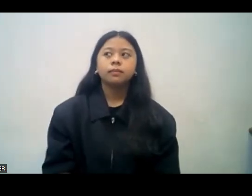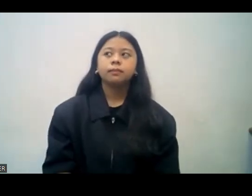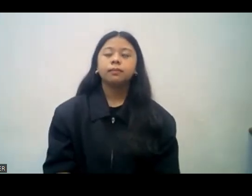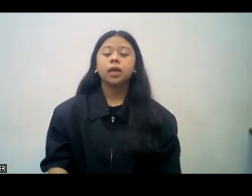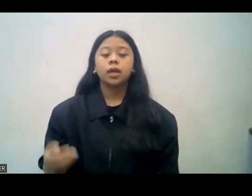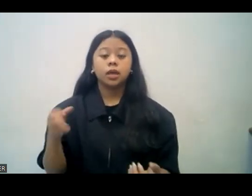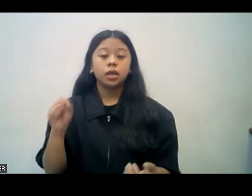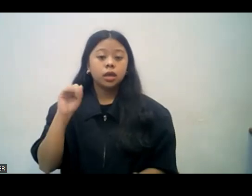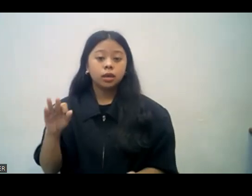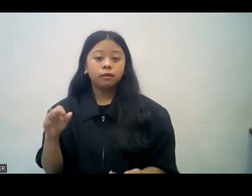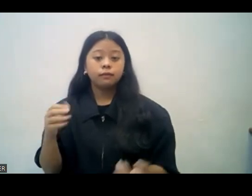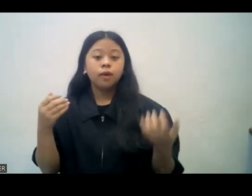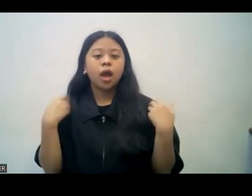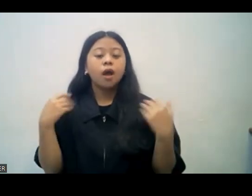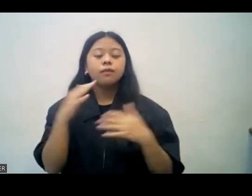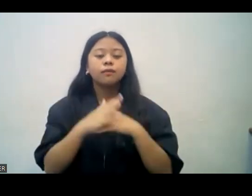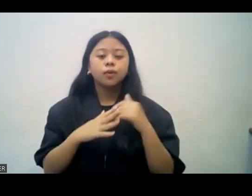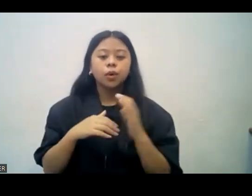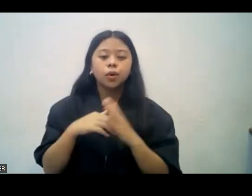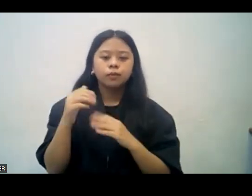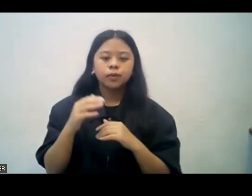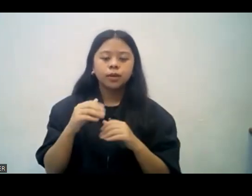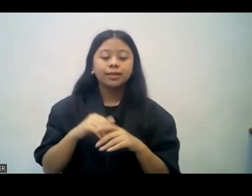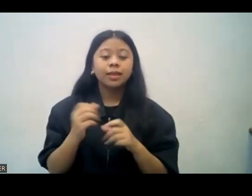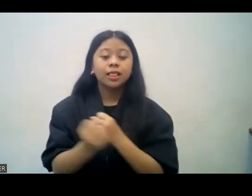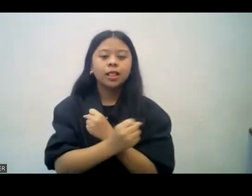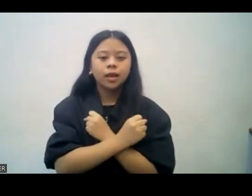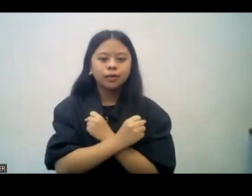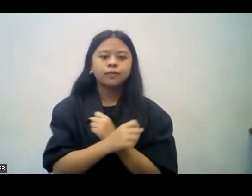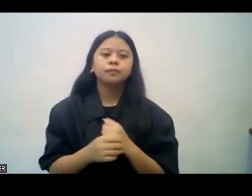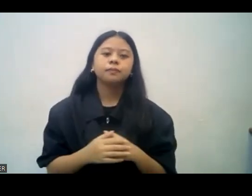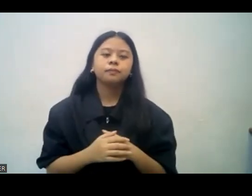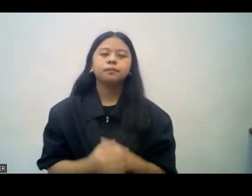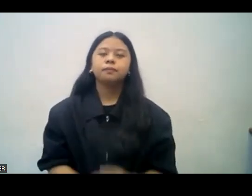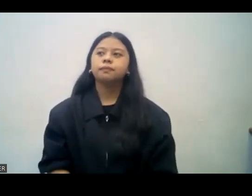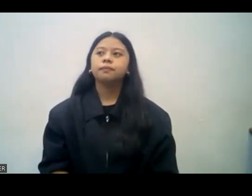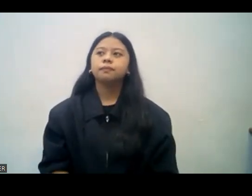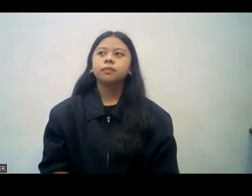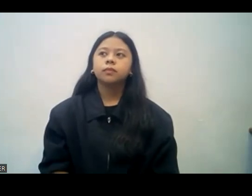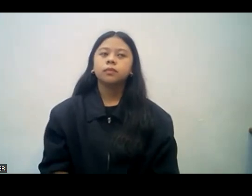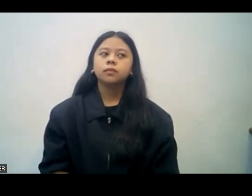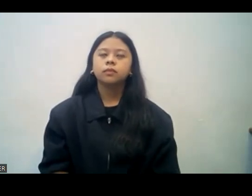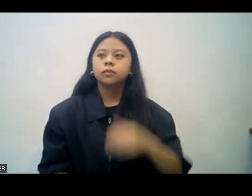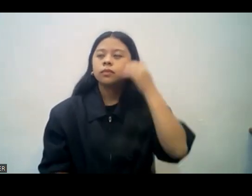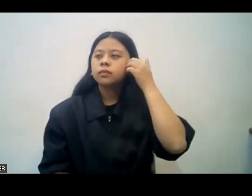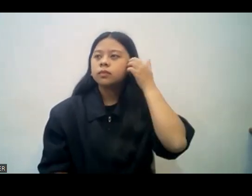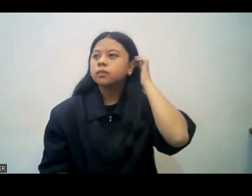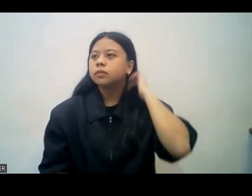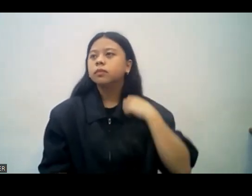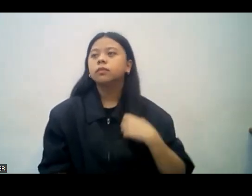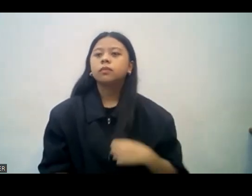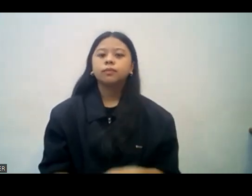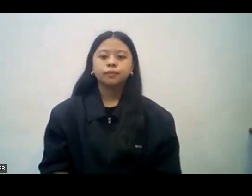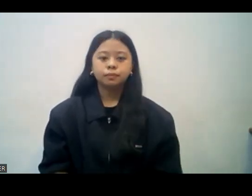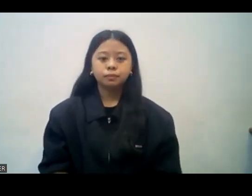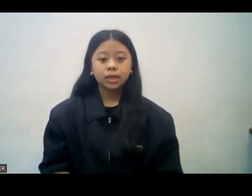dito, kung mayroong anumang kaaliwan ng pag-ibig. Dito po, may kaaliwan ng pag-ibig. In the world, as a saved people, we cannot